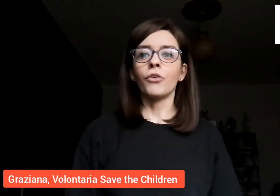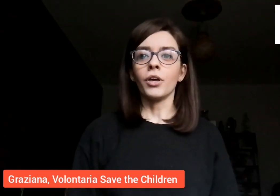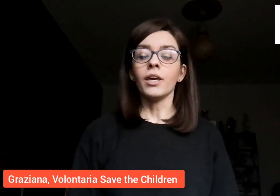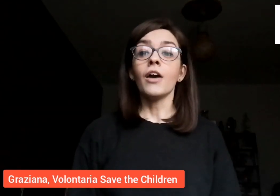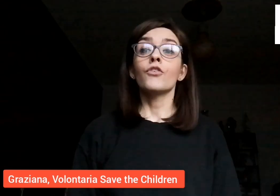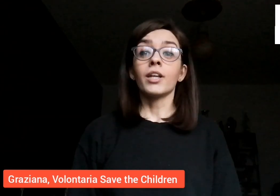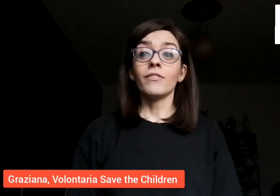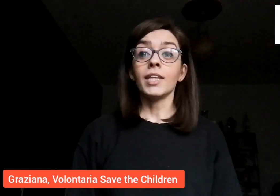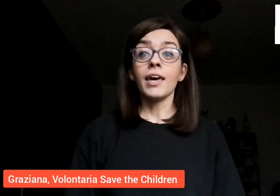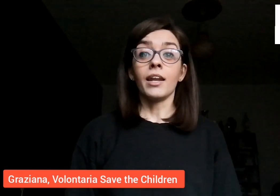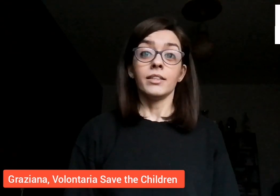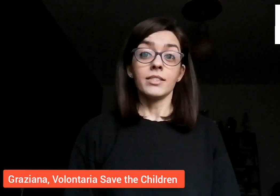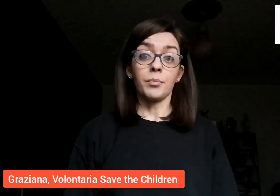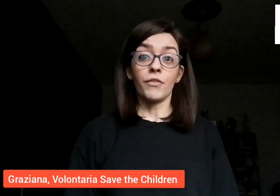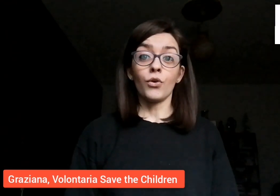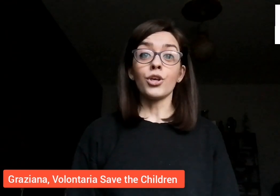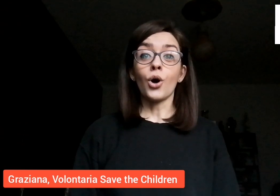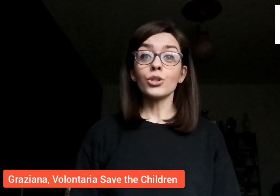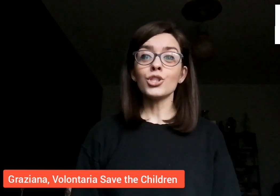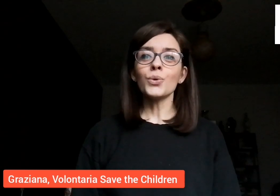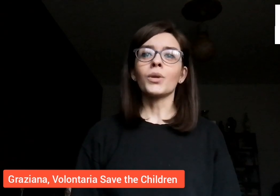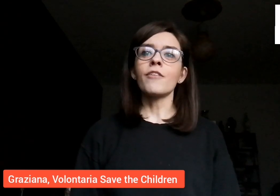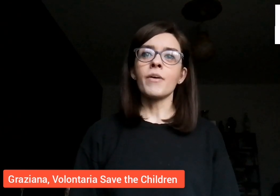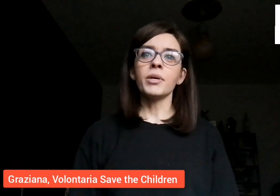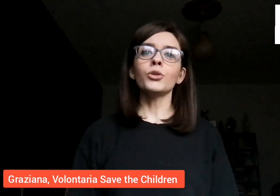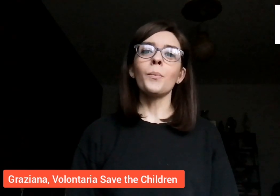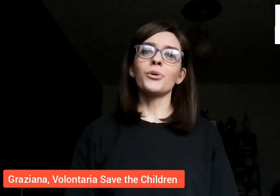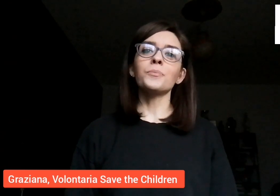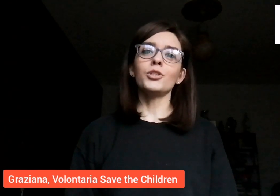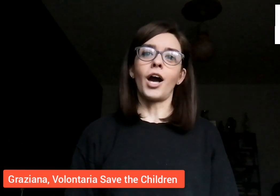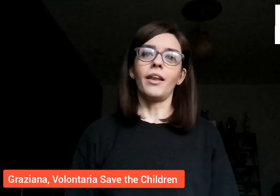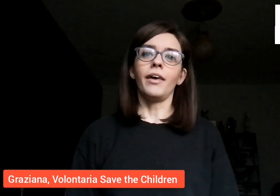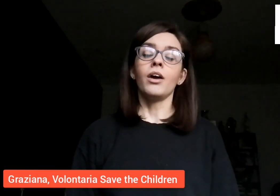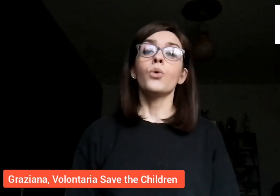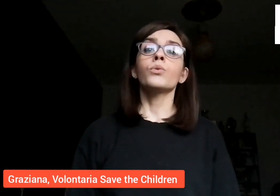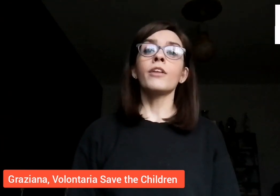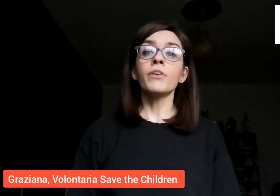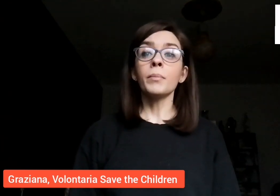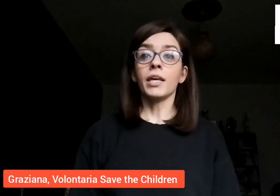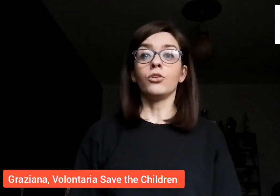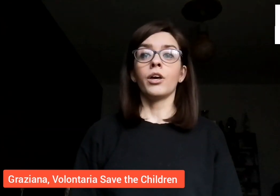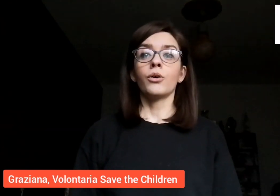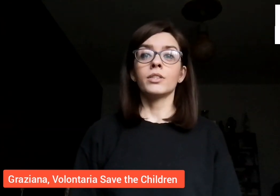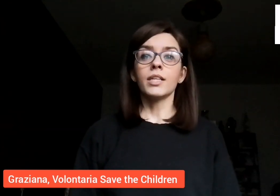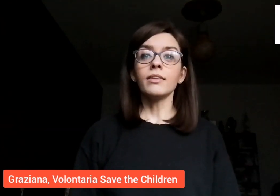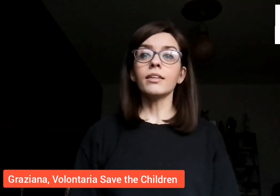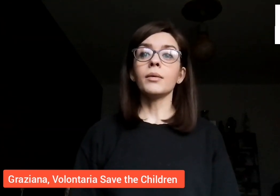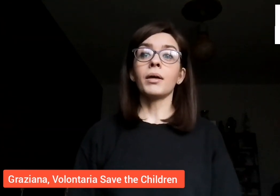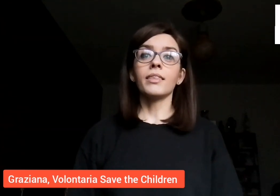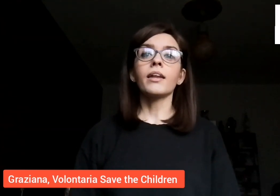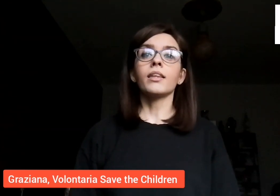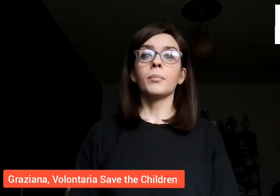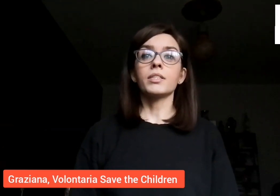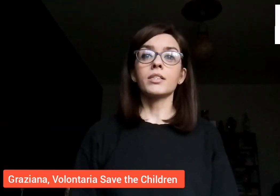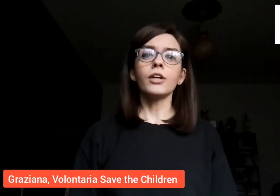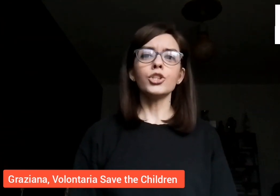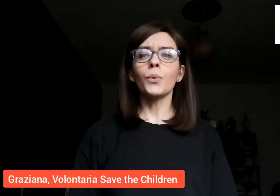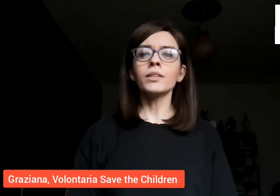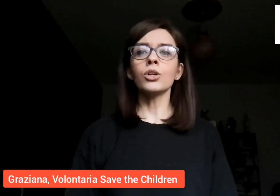voi. Vorrei vedere insieme a voi oggi un alfabeto un po' speciale. Un alfabeto che consente di mandare dei messaggi quasi